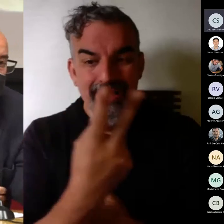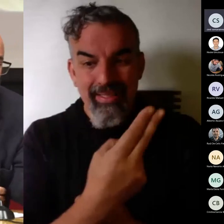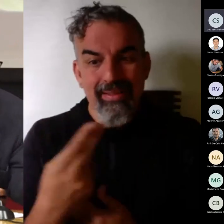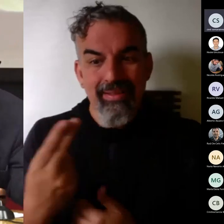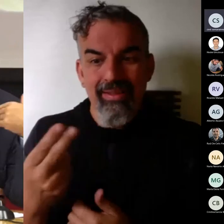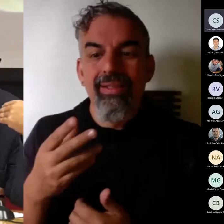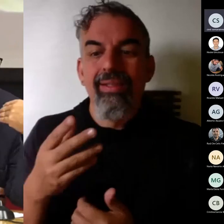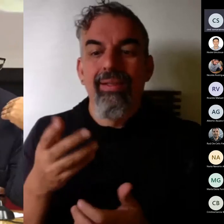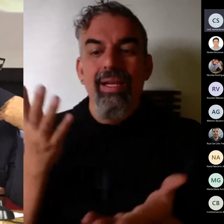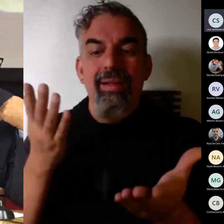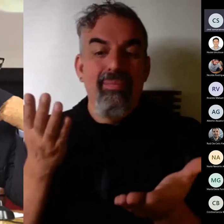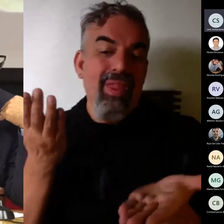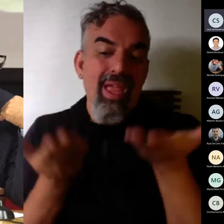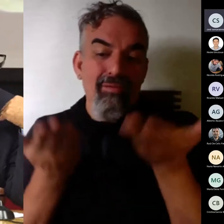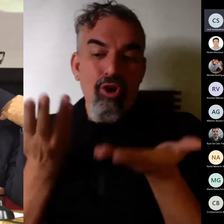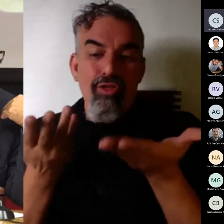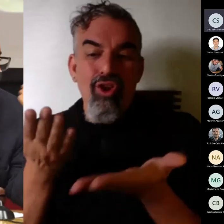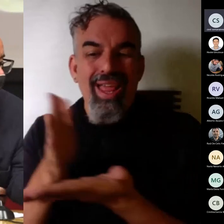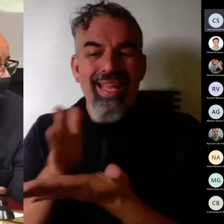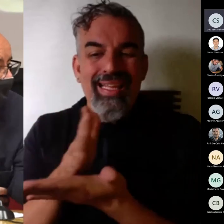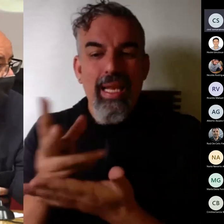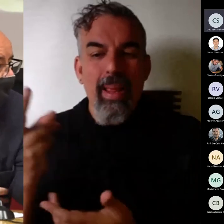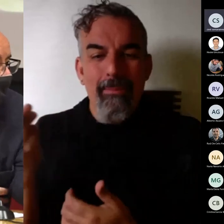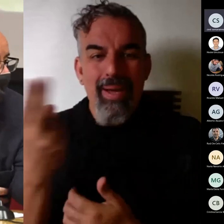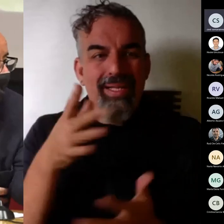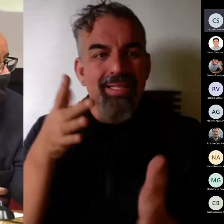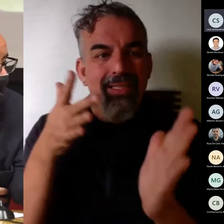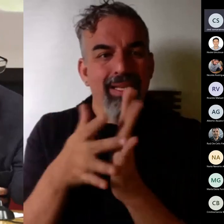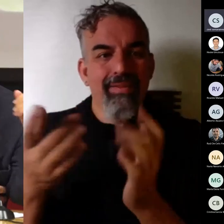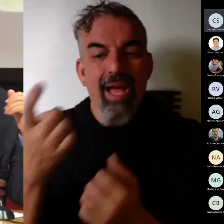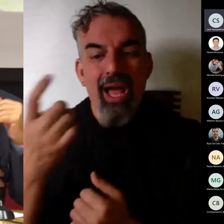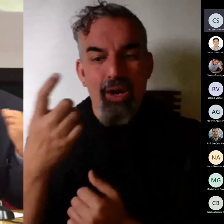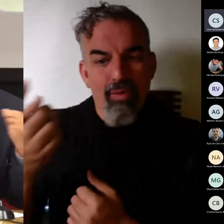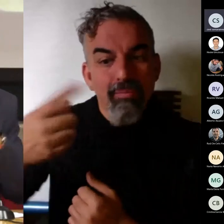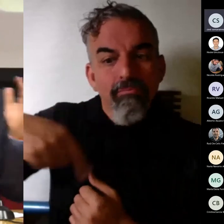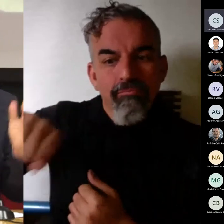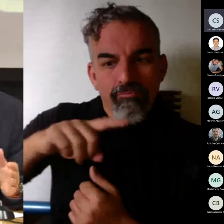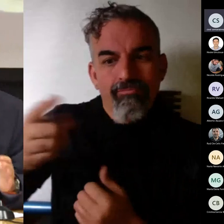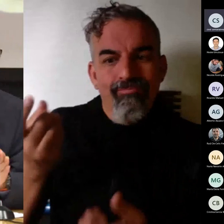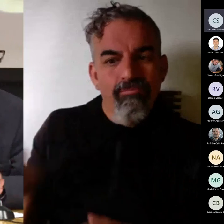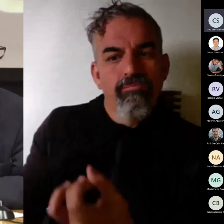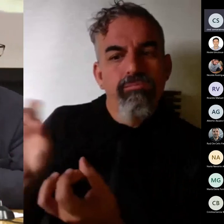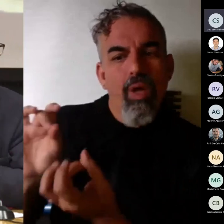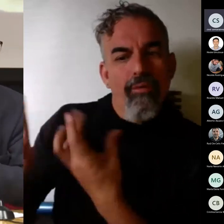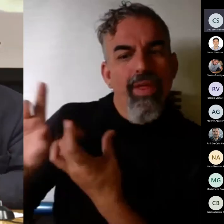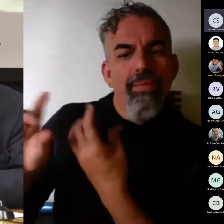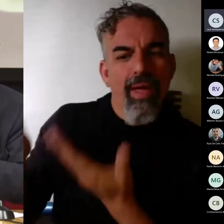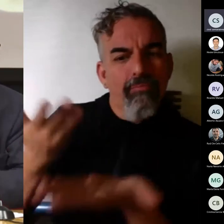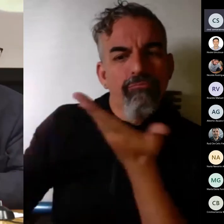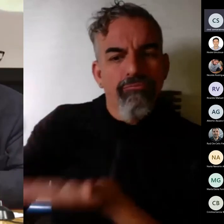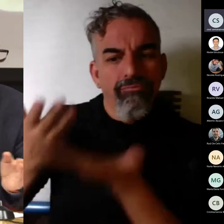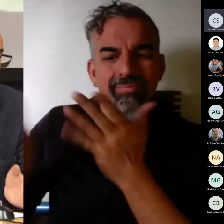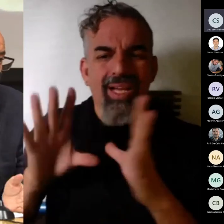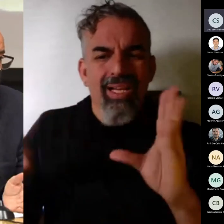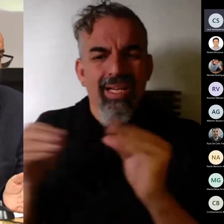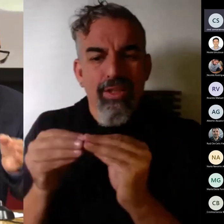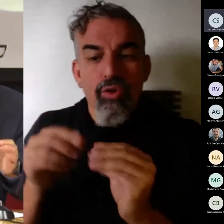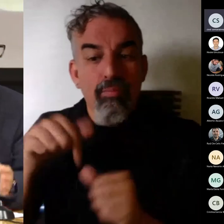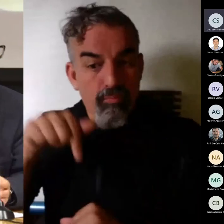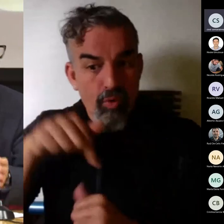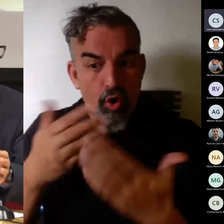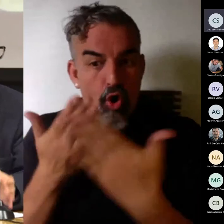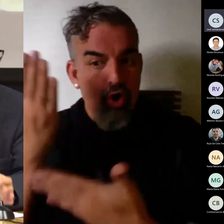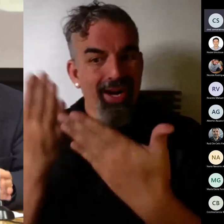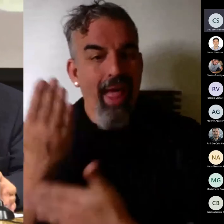la evaluación entre pares es que los propios estudiantes pueden dar retroalimentación a los otros estudiantes muy resumidamente creo que estas jornadas